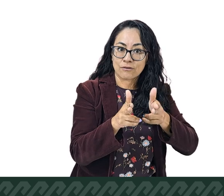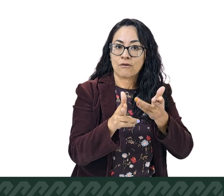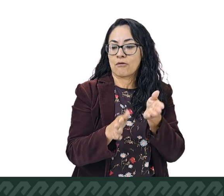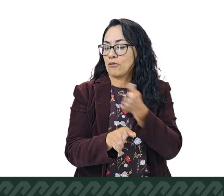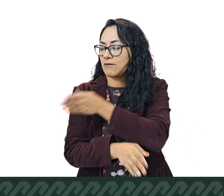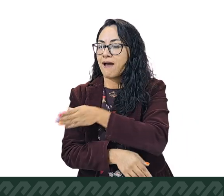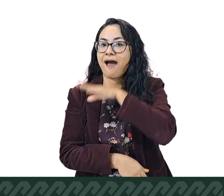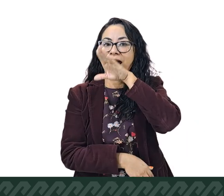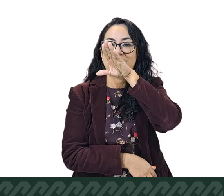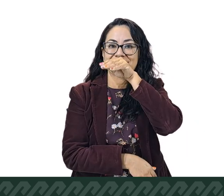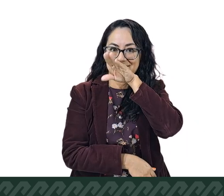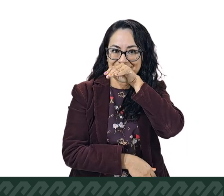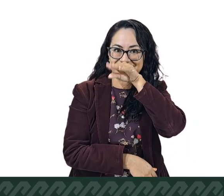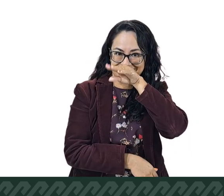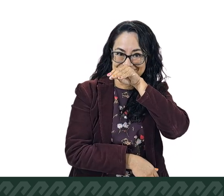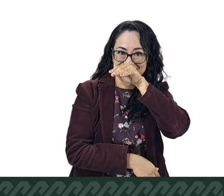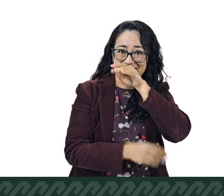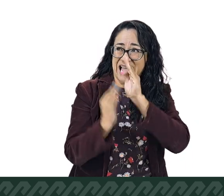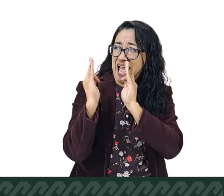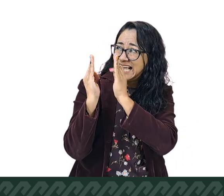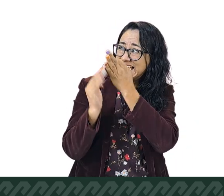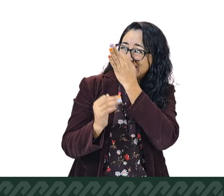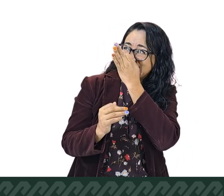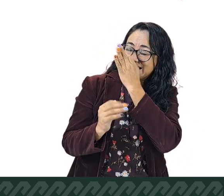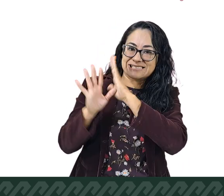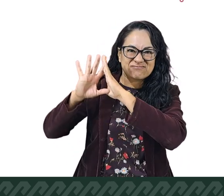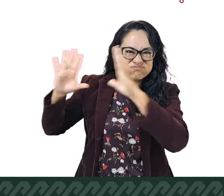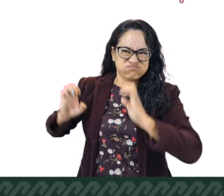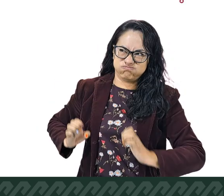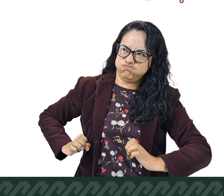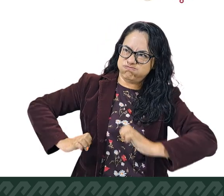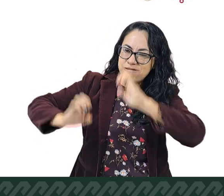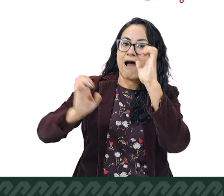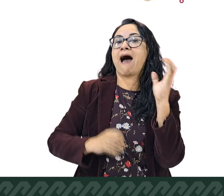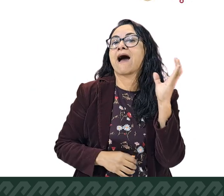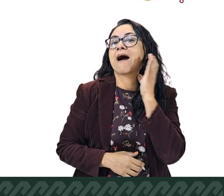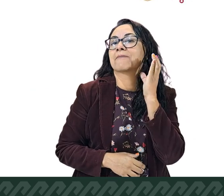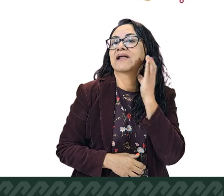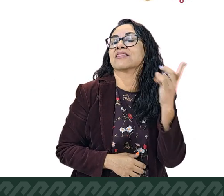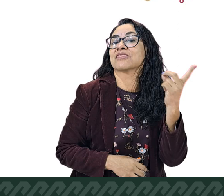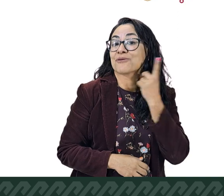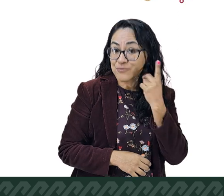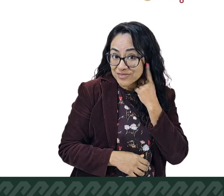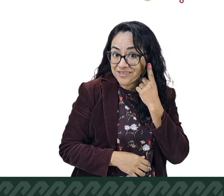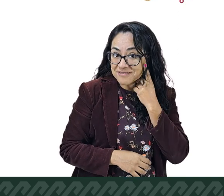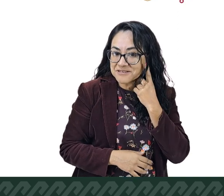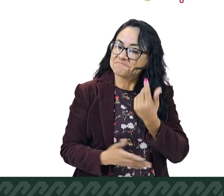frente a la Cámara de Diputados. Te esperamos, no faltes. La